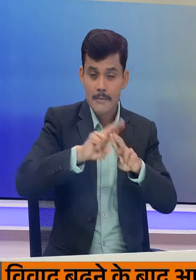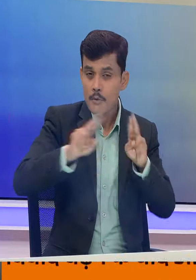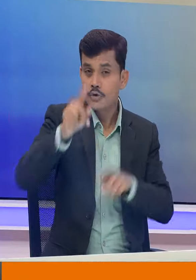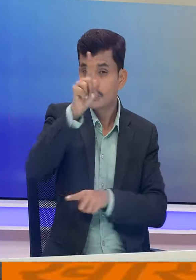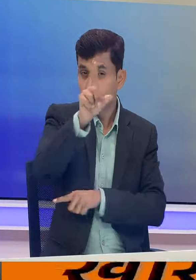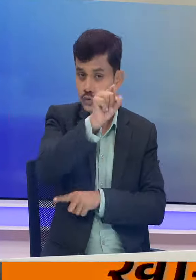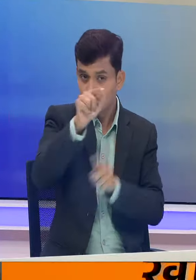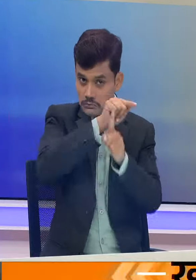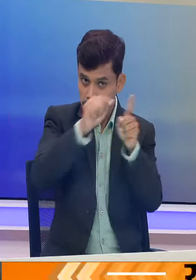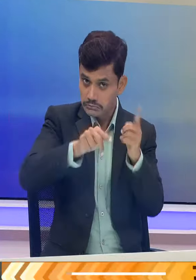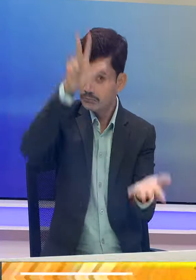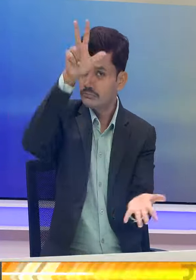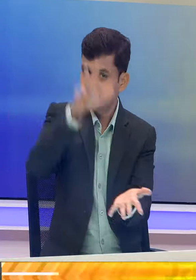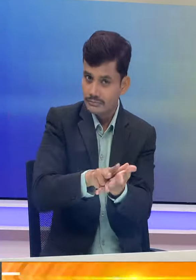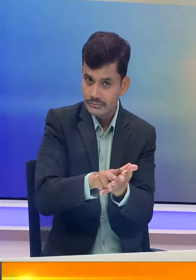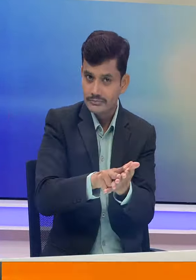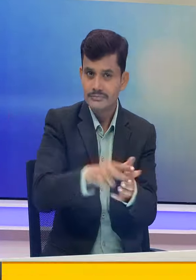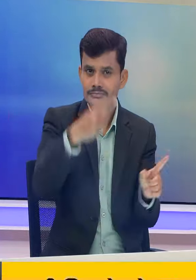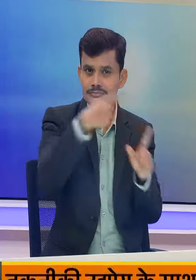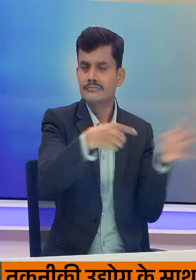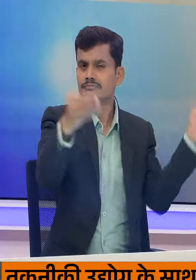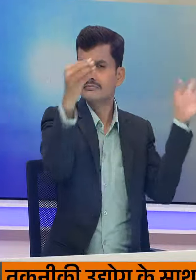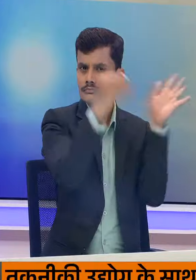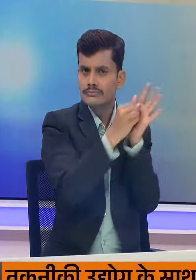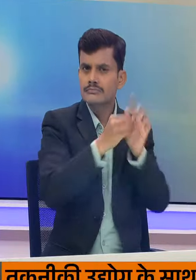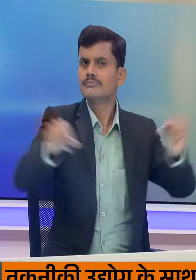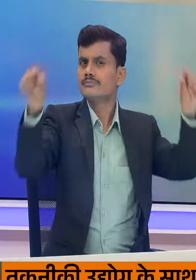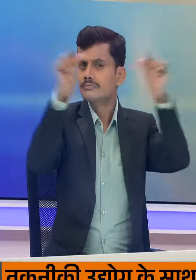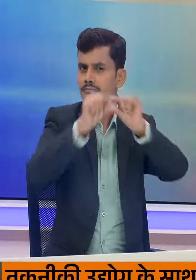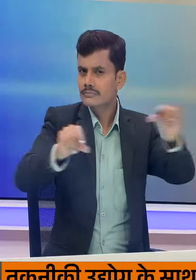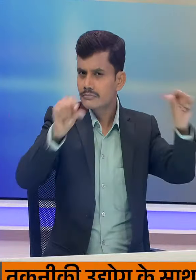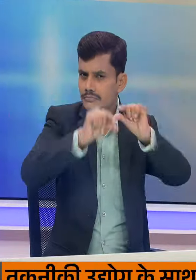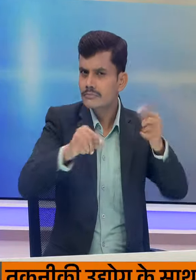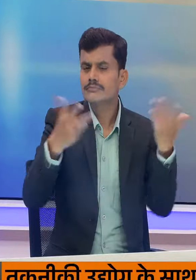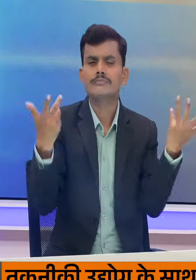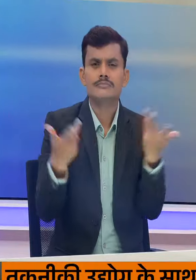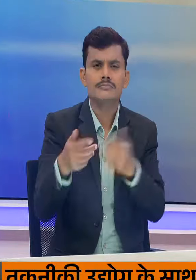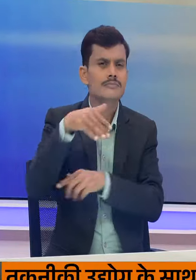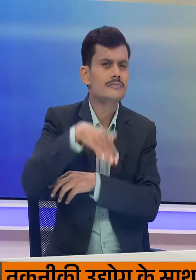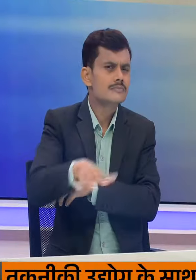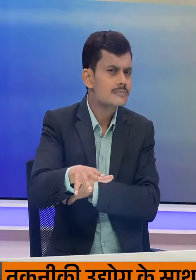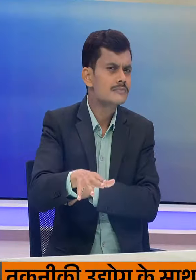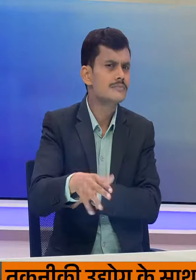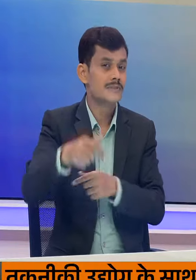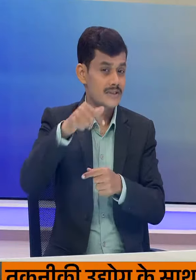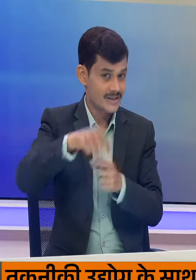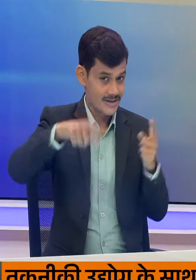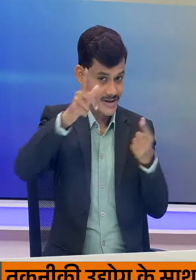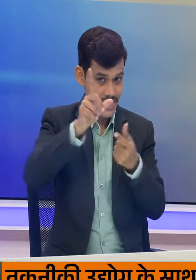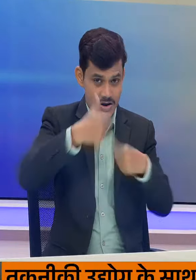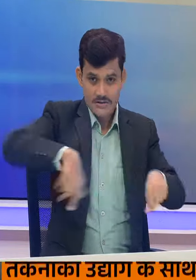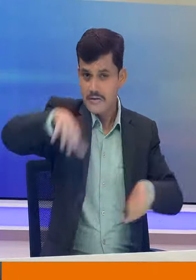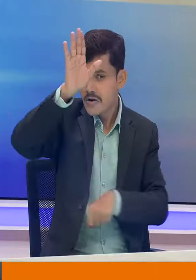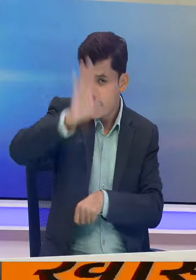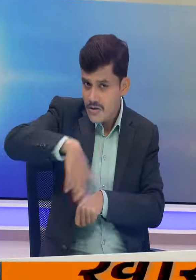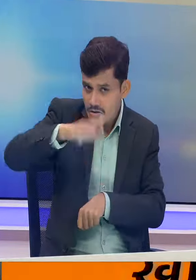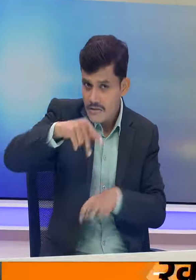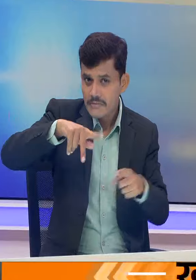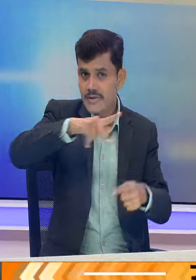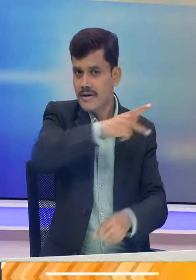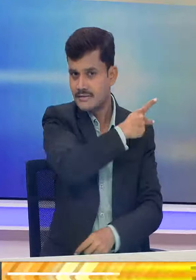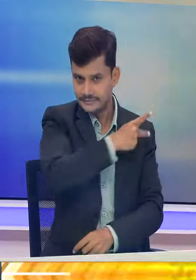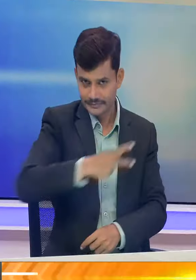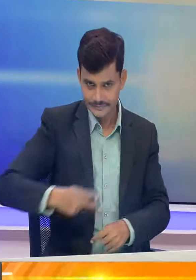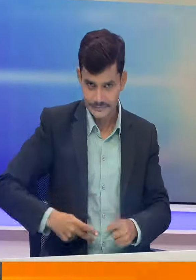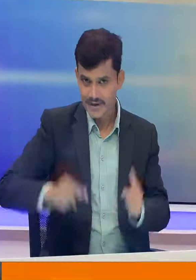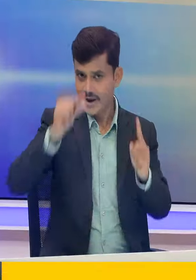आरक्षन को लेकर सोशल मीडिया प्लैटफॉर्म एक्स पर पहले एक पोस्ट किया था उसमें कहा गया था कि कैबिनेट ने करनाटक